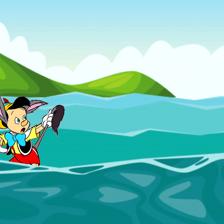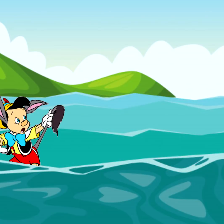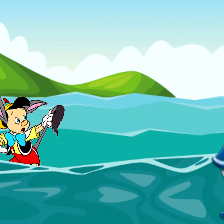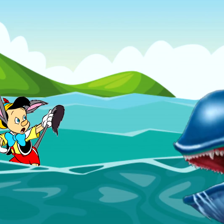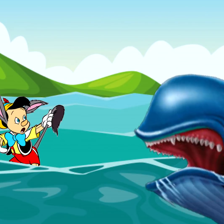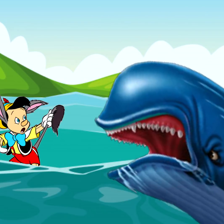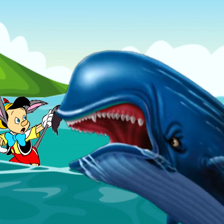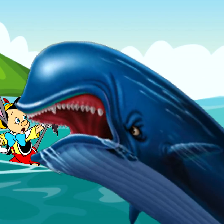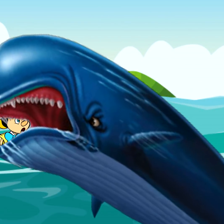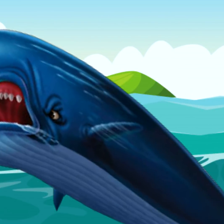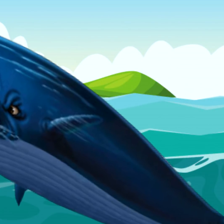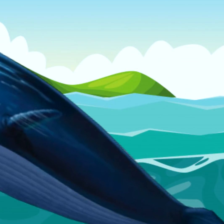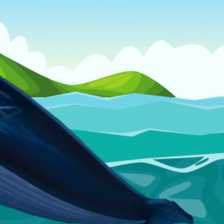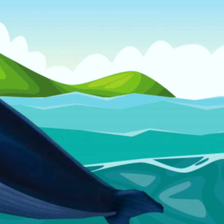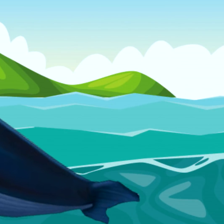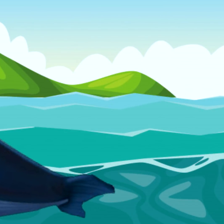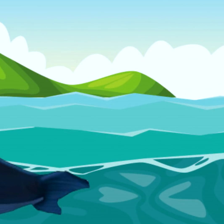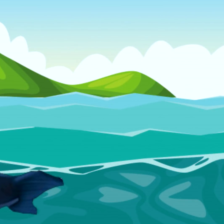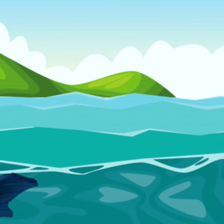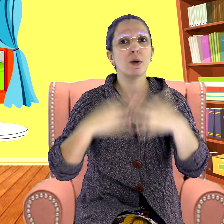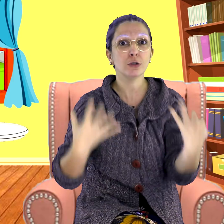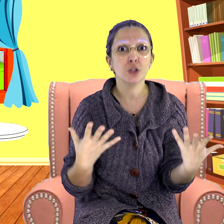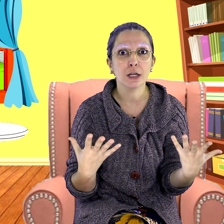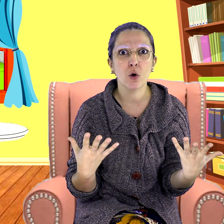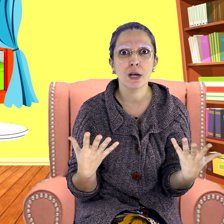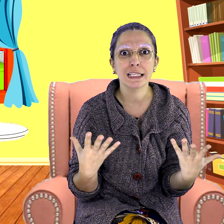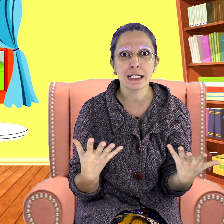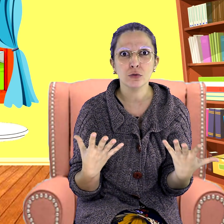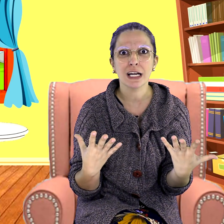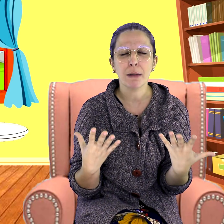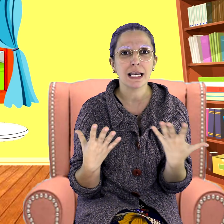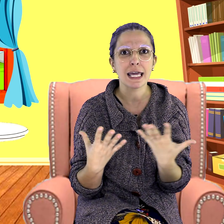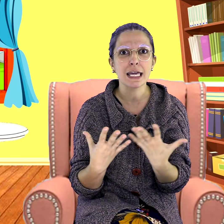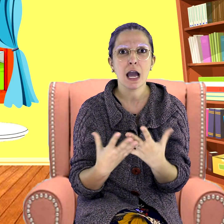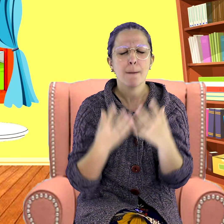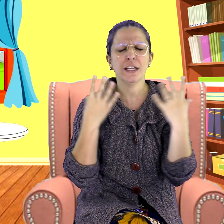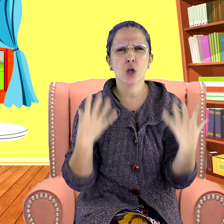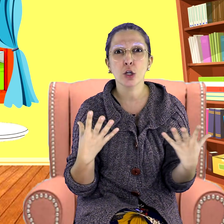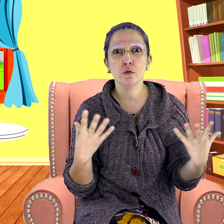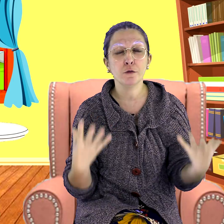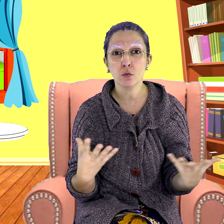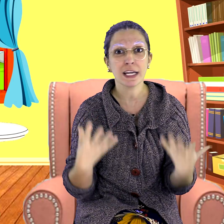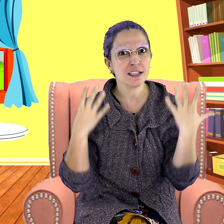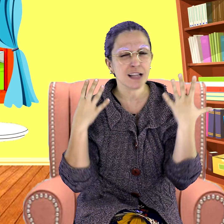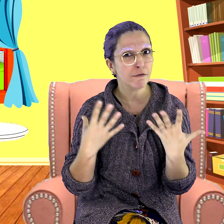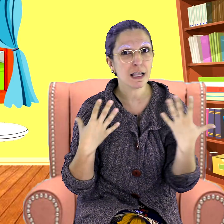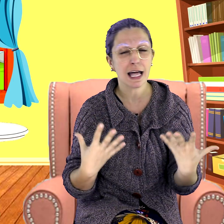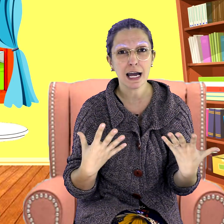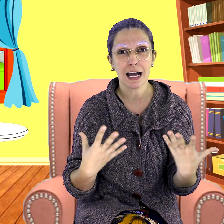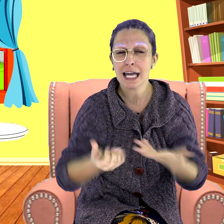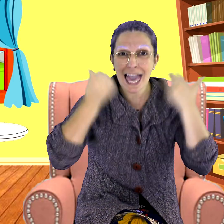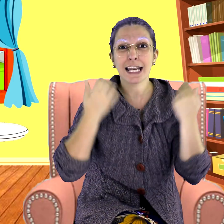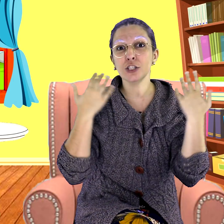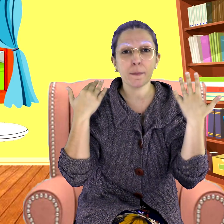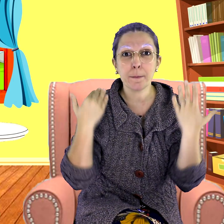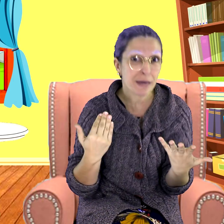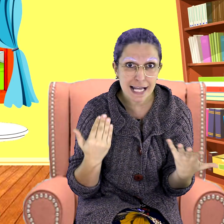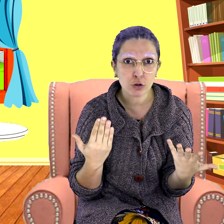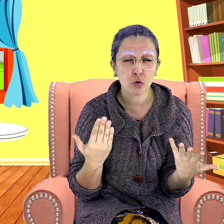também comeu Pinóquio. Quando chegou lá dentro da baleia, Pinóquio viu quem estava lá. Era Gepeto,